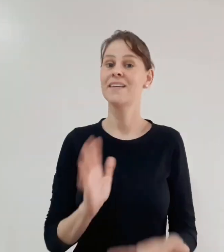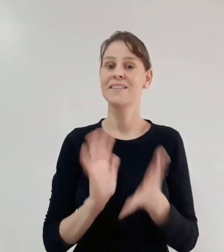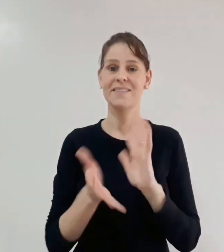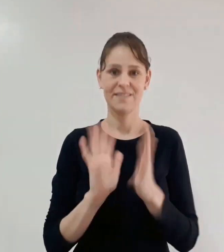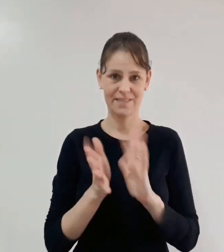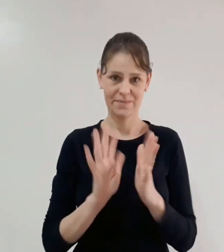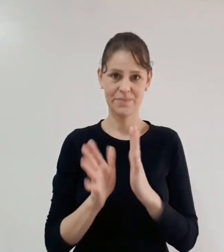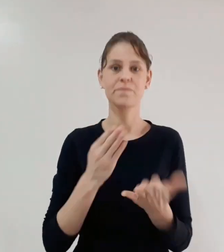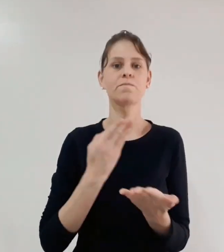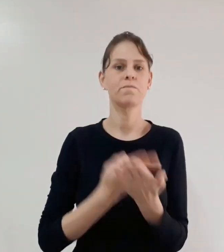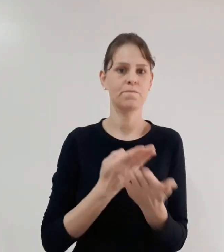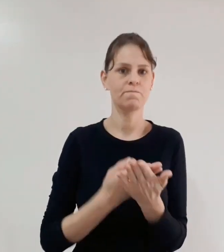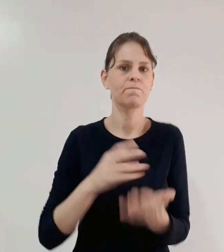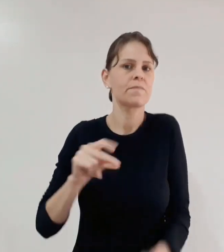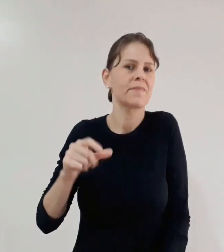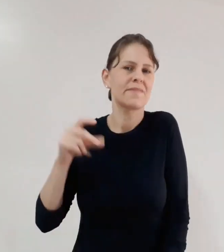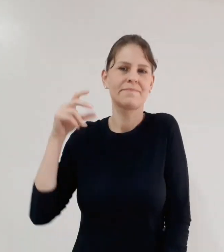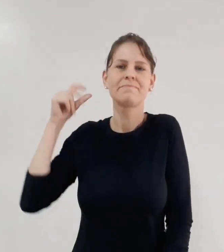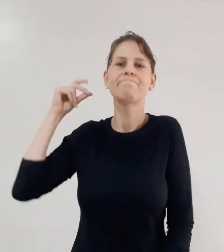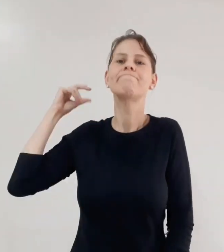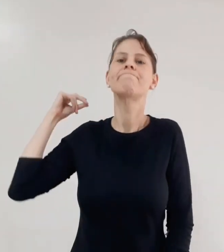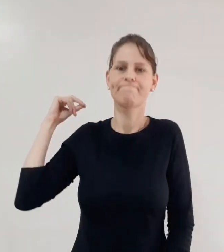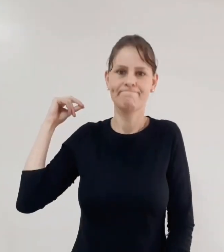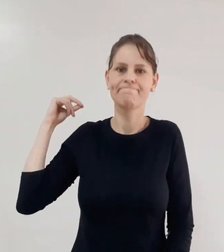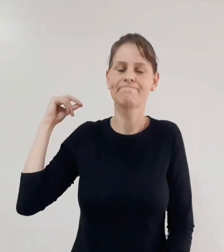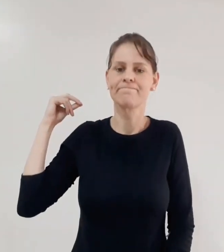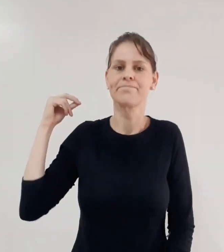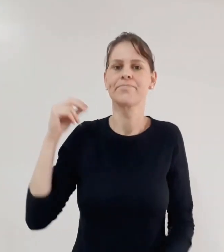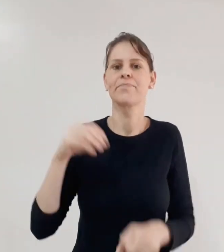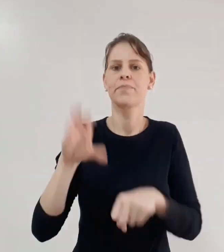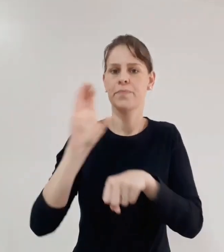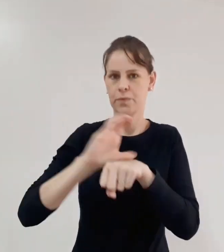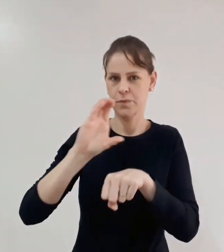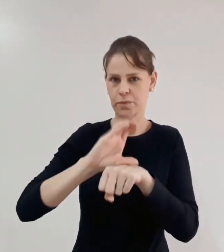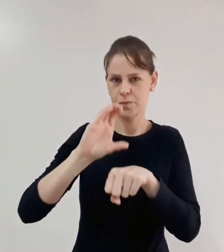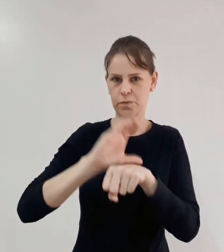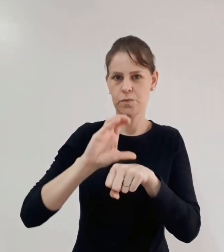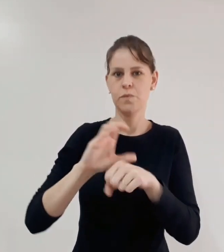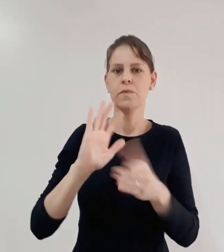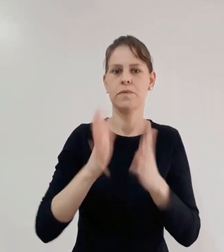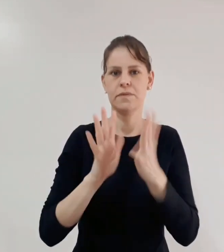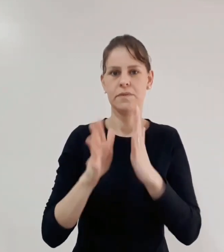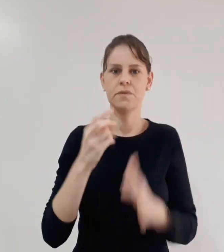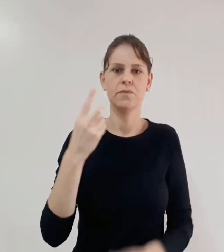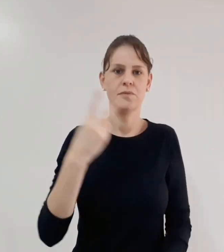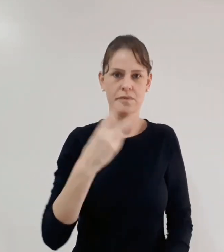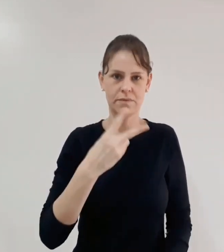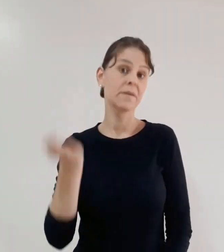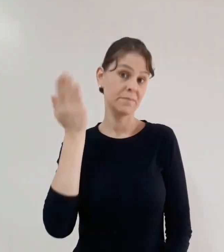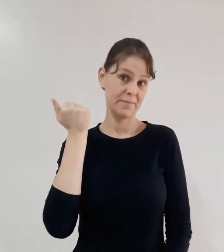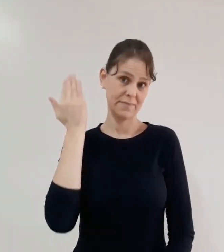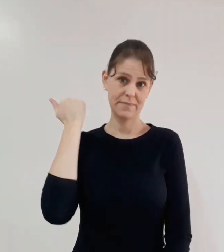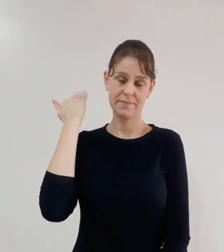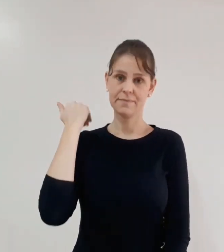Eu comecei a estudar a Libras faz bastante tempo. Eu fiz uns dois cursinhos de Libras